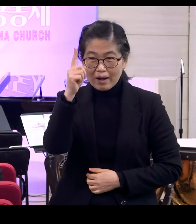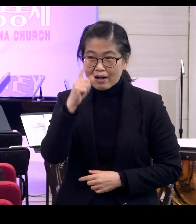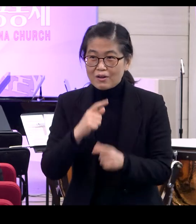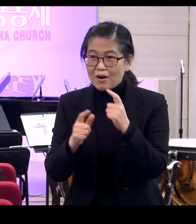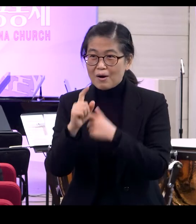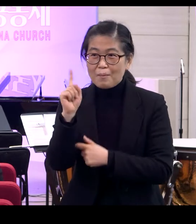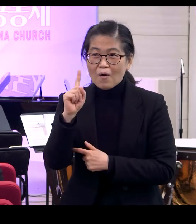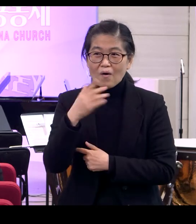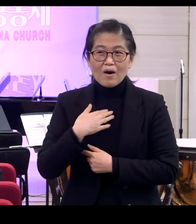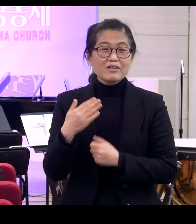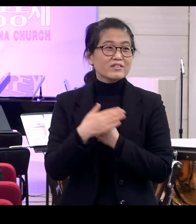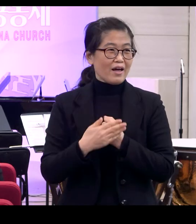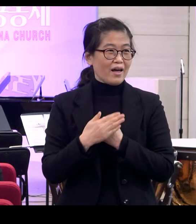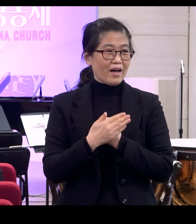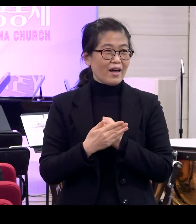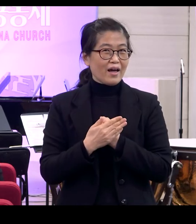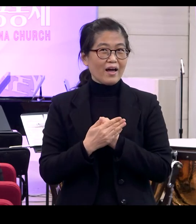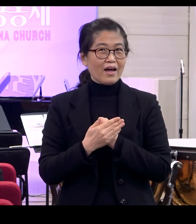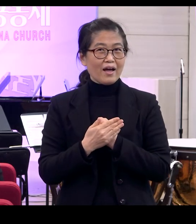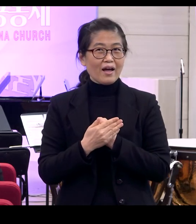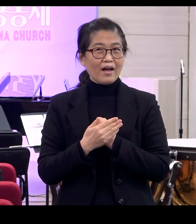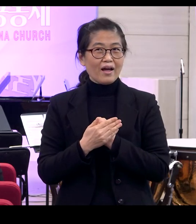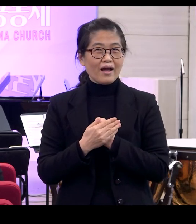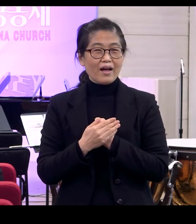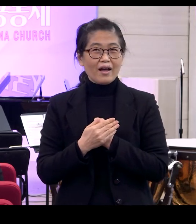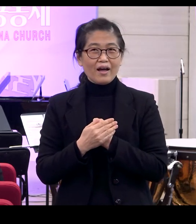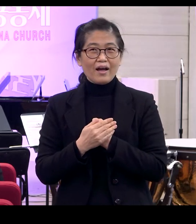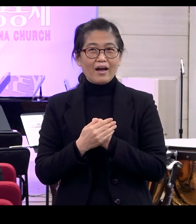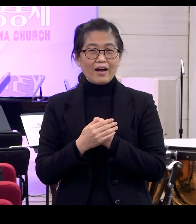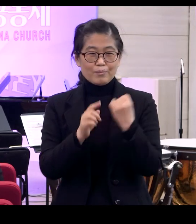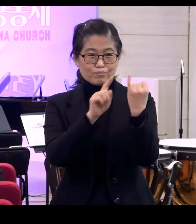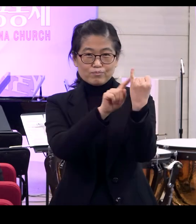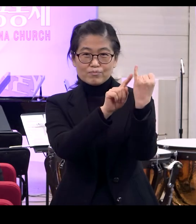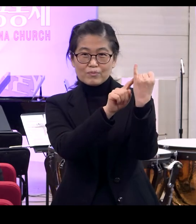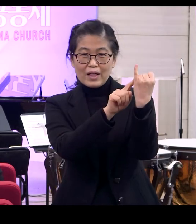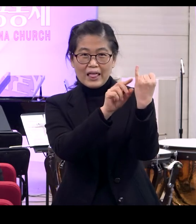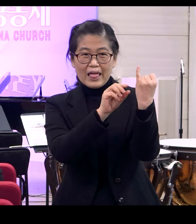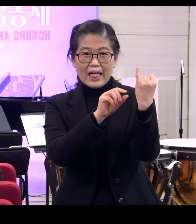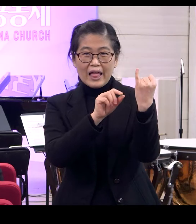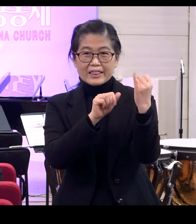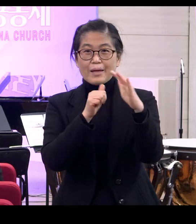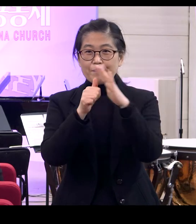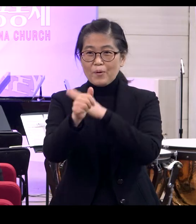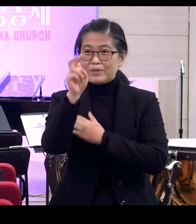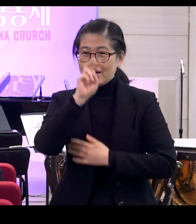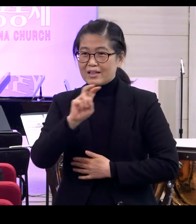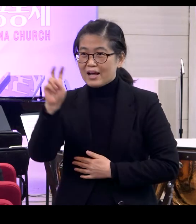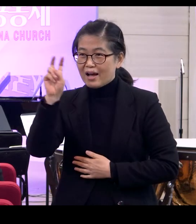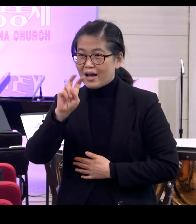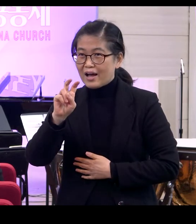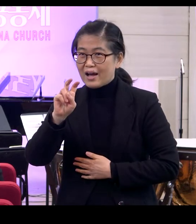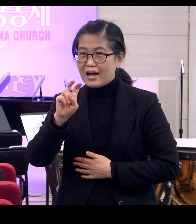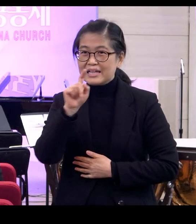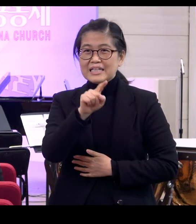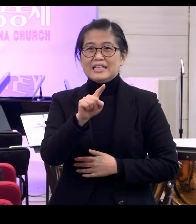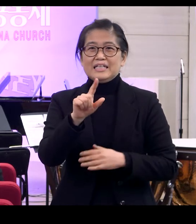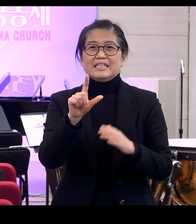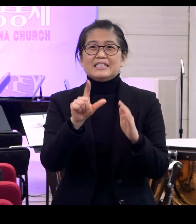은혜를 받았던 것 중에 하나가 뭐냐 그 김수지 자매의 대표적인 찬양이라고 할 수 있는 이 시간 너의